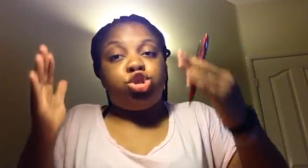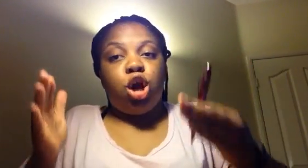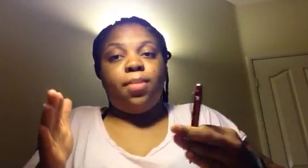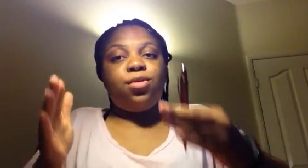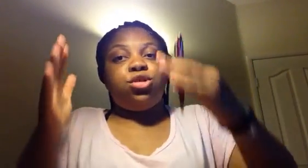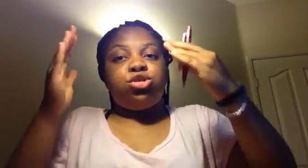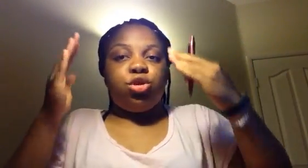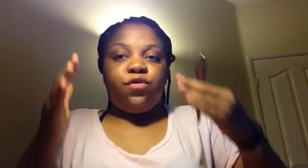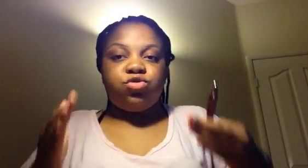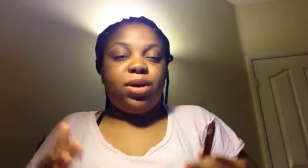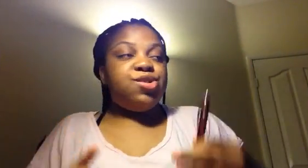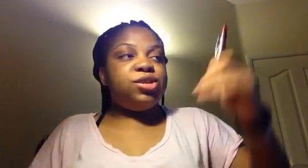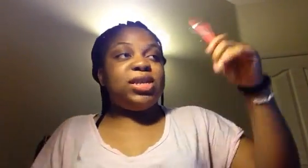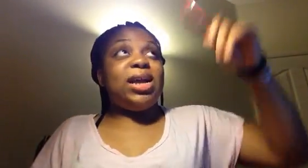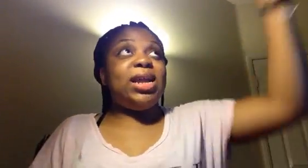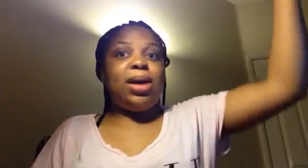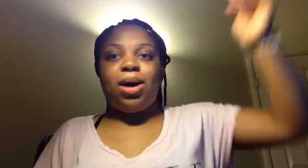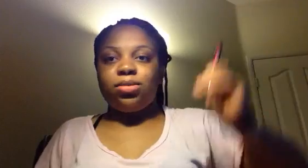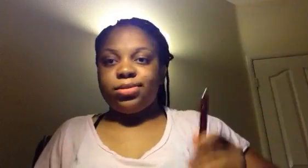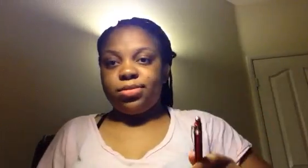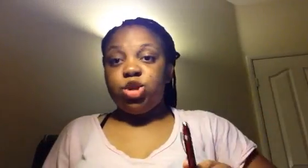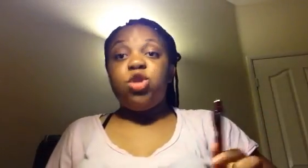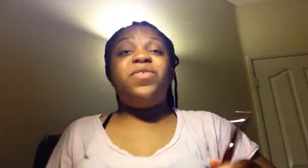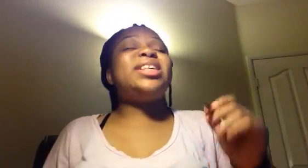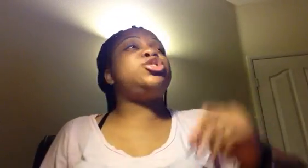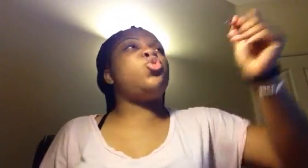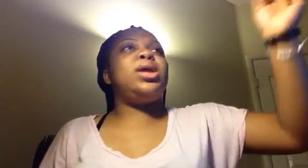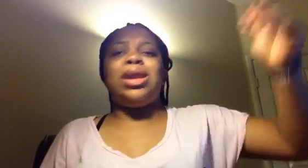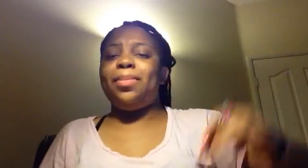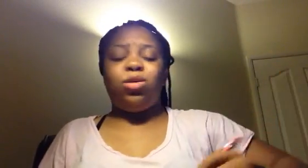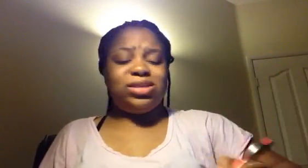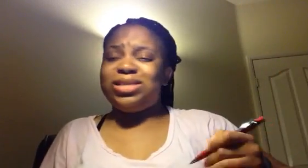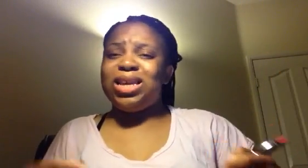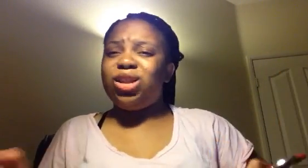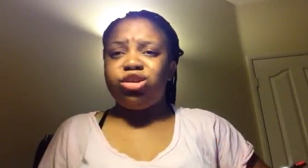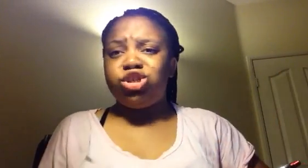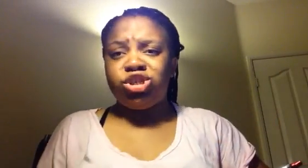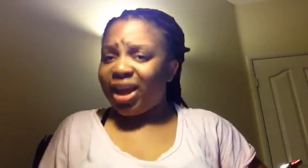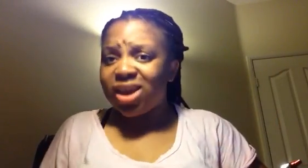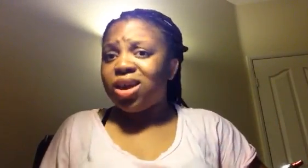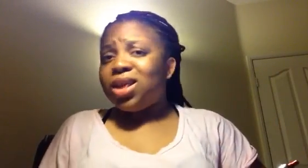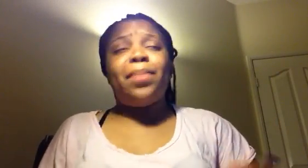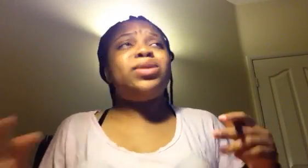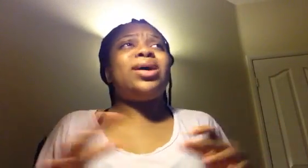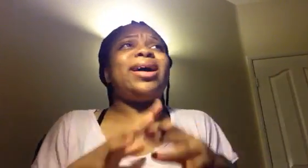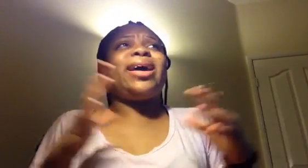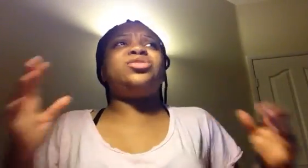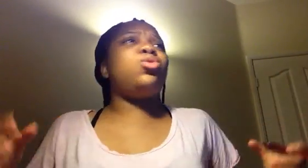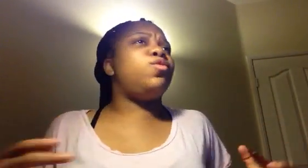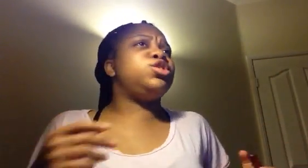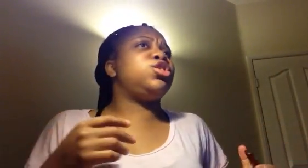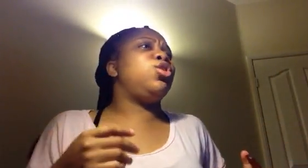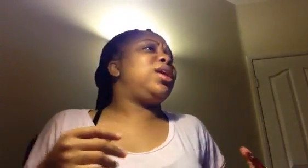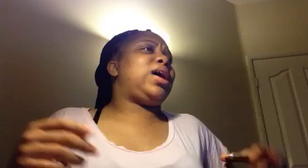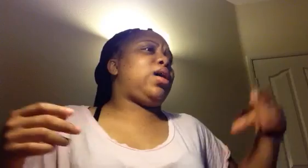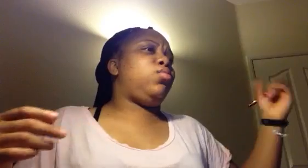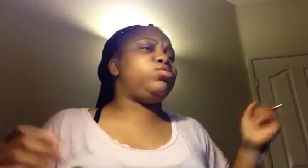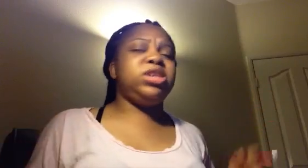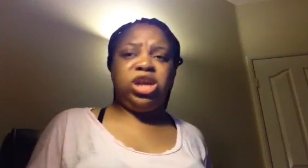Le job d'un footballeur, c'est d'aller là-bas. Le fait qu'ils sont allés là-bas, on signe les chèques. Il n'y pas de raison qu'on vous dit que remboursez les